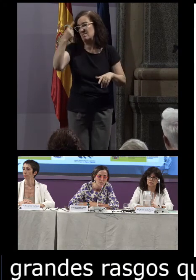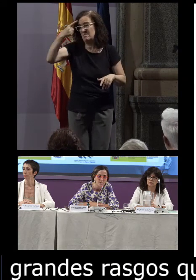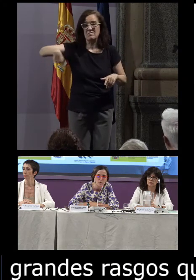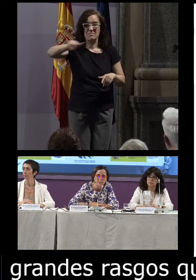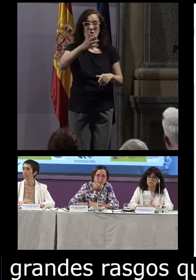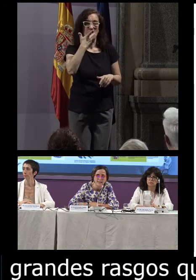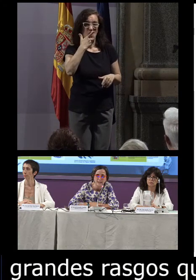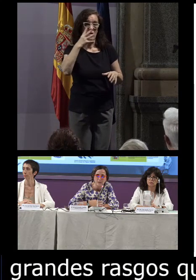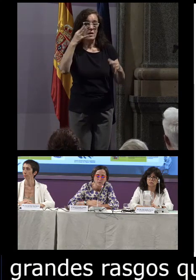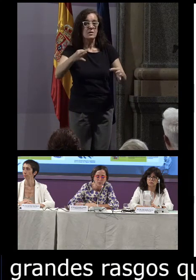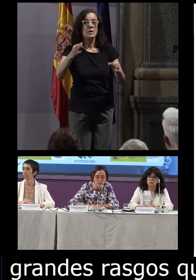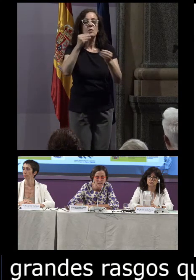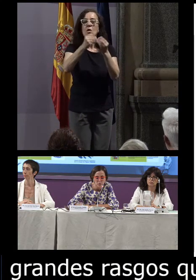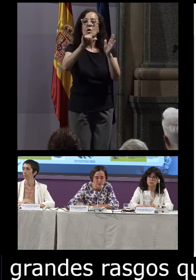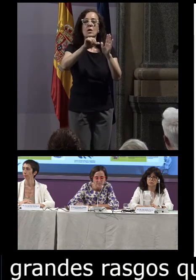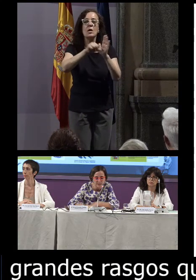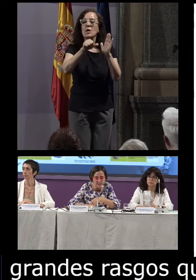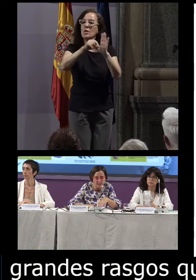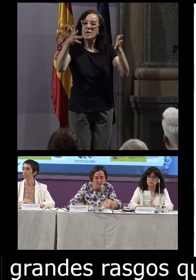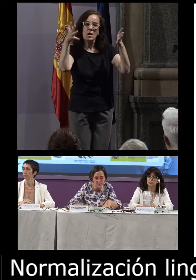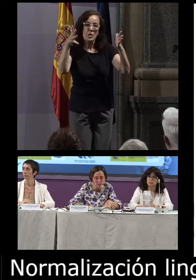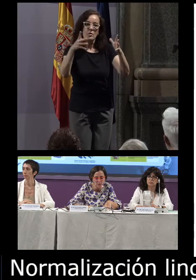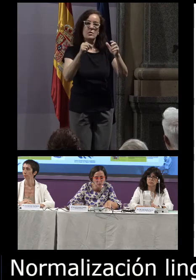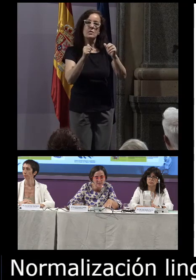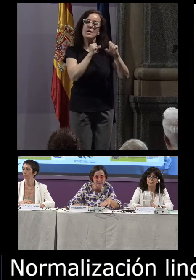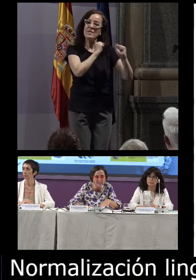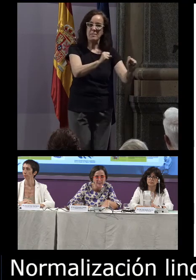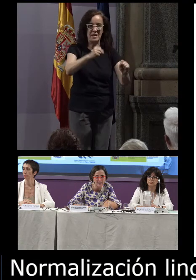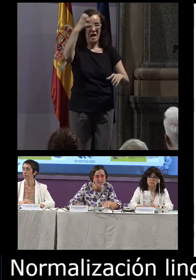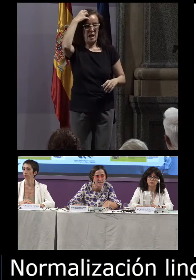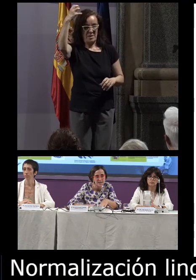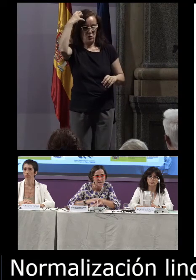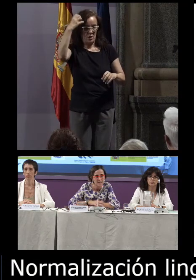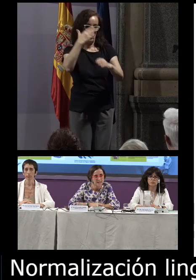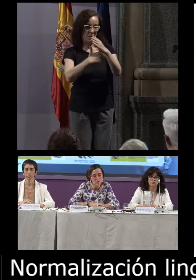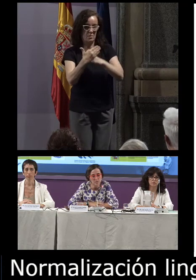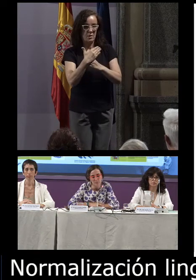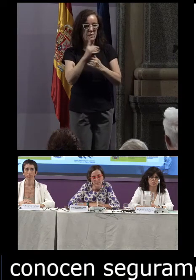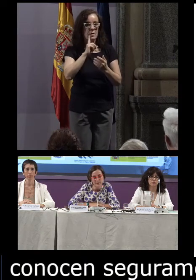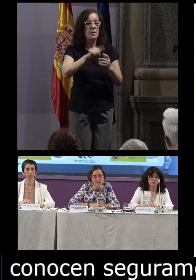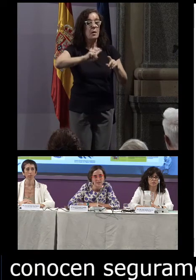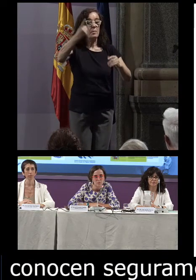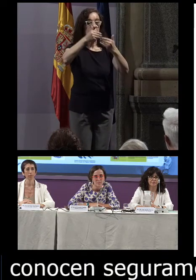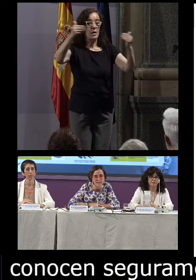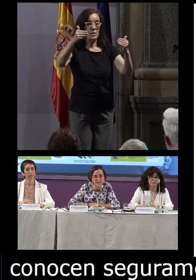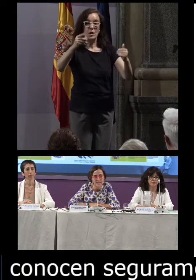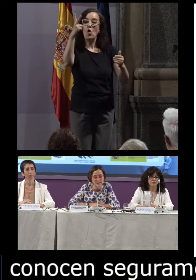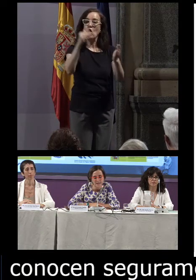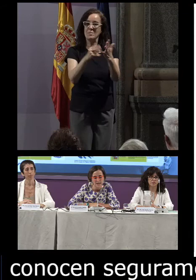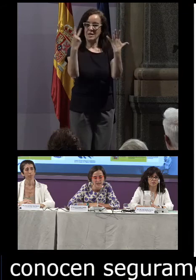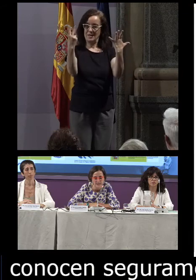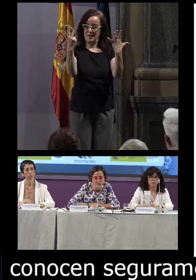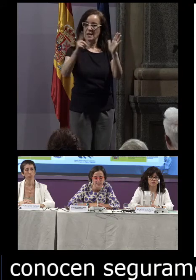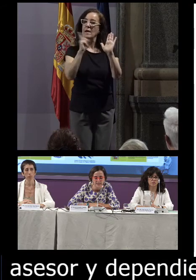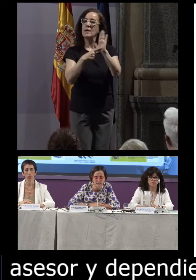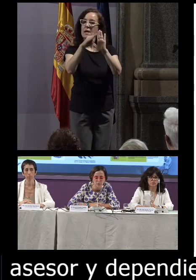conocen, seguramente, se trata de un centro asesor y dependiente del Real Patronato sobre Discapacidad, que se recoge por primera vez en 2007, en